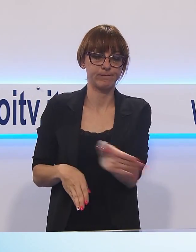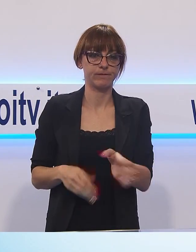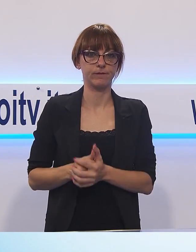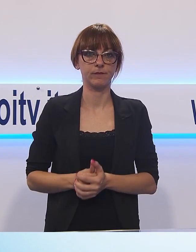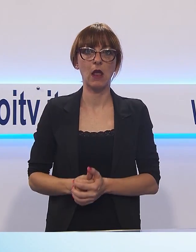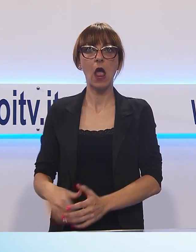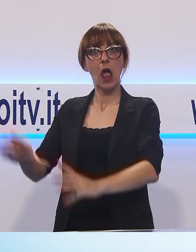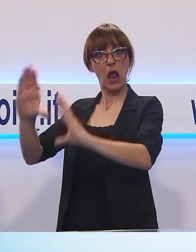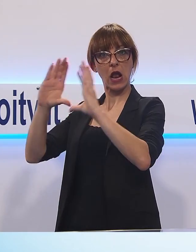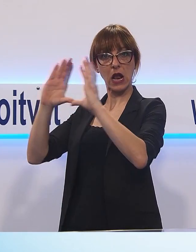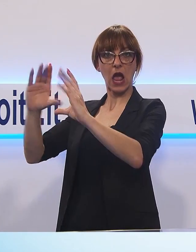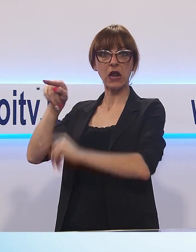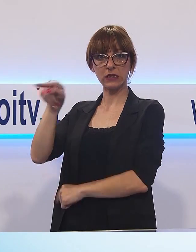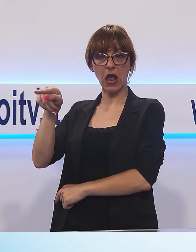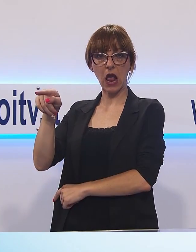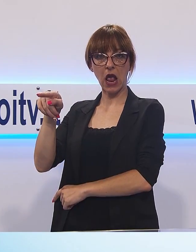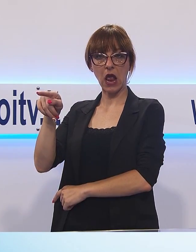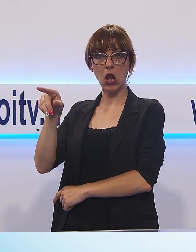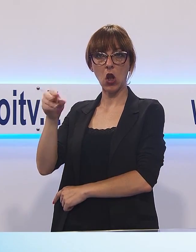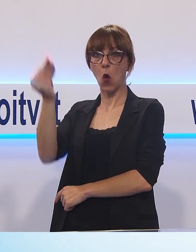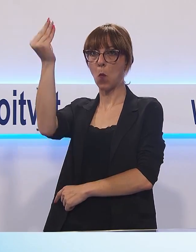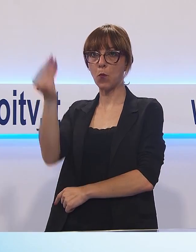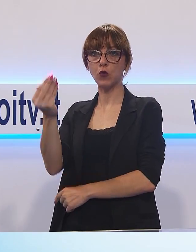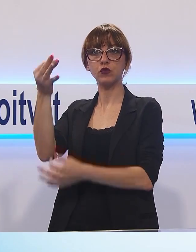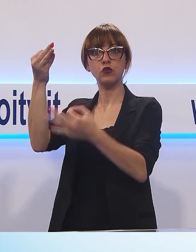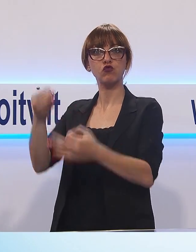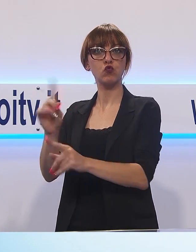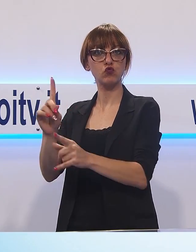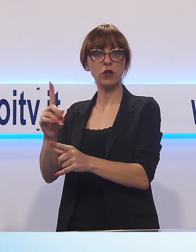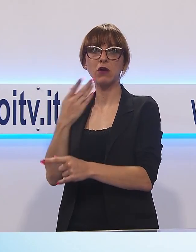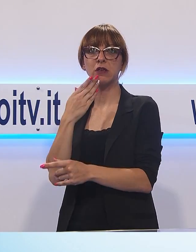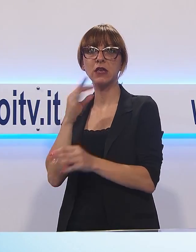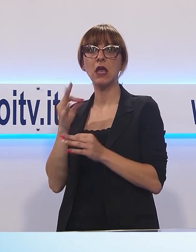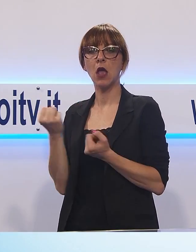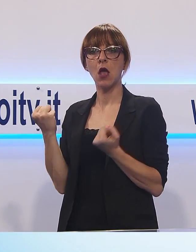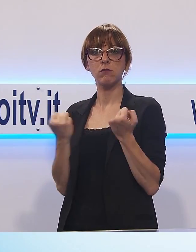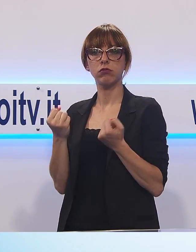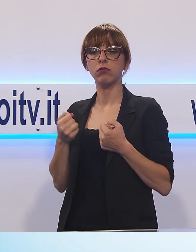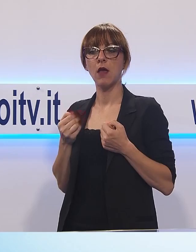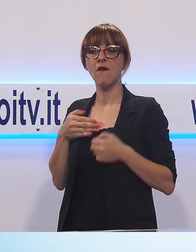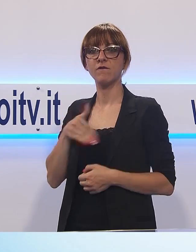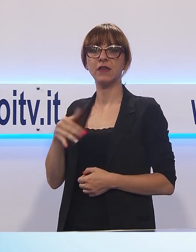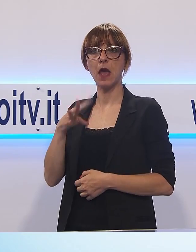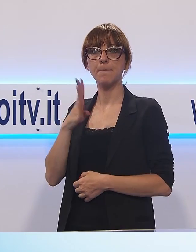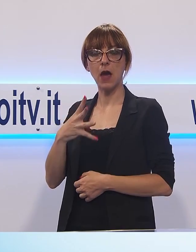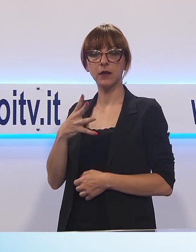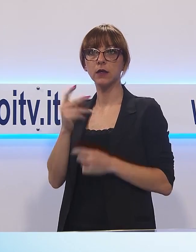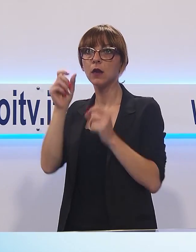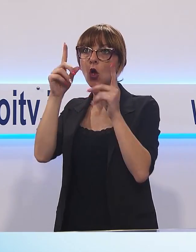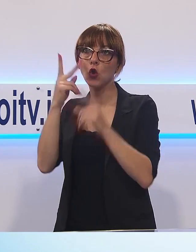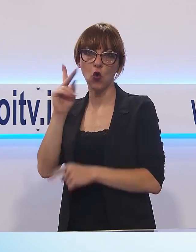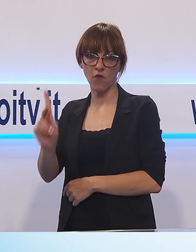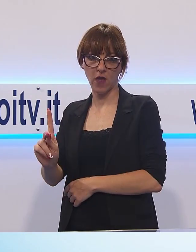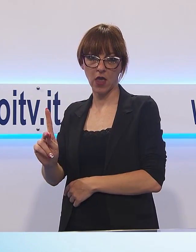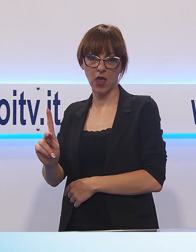messo bene, perché chi viene da Via Martini non lo vede, e poi manca il cartello di vieto di svolta a sinistra. Insomma, non si capisce